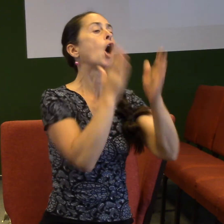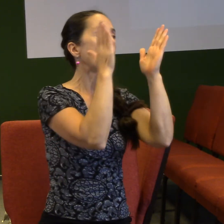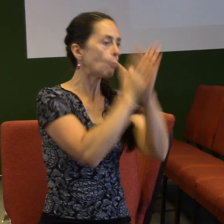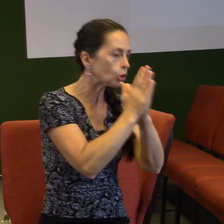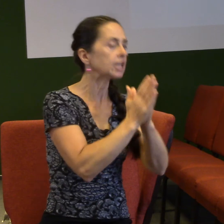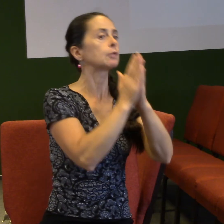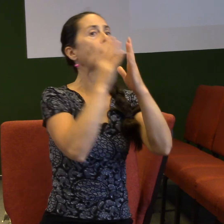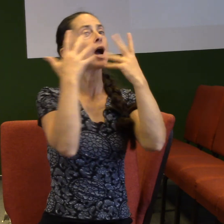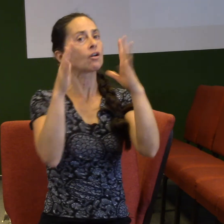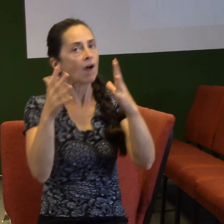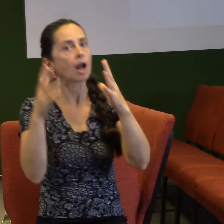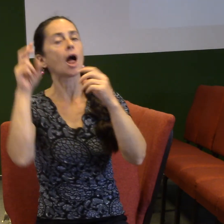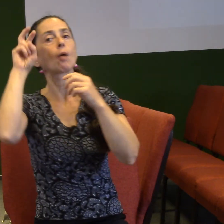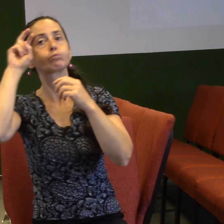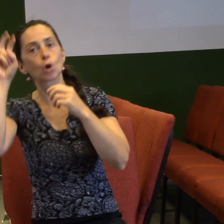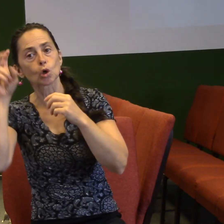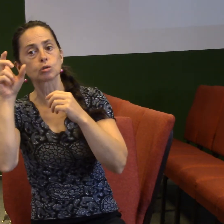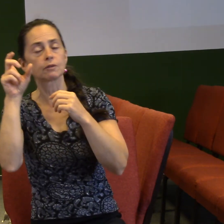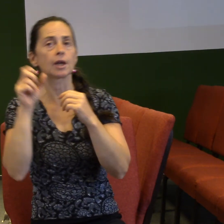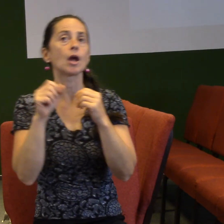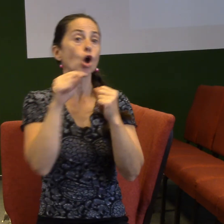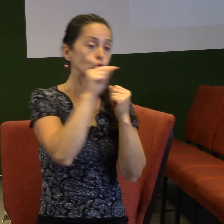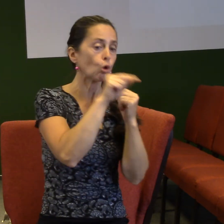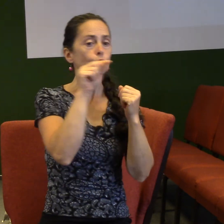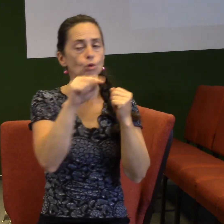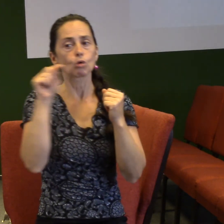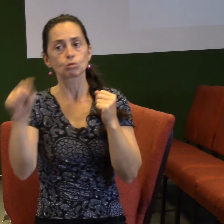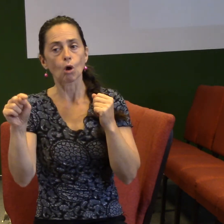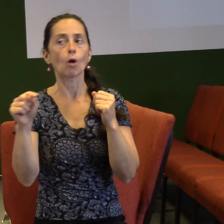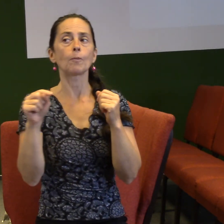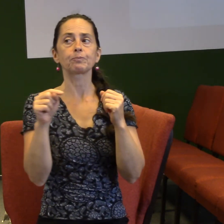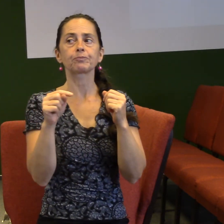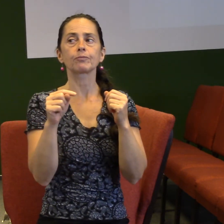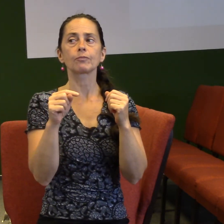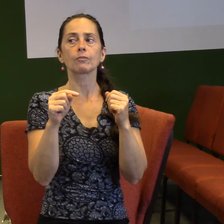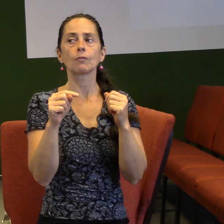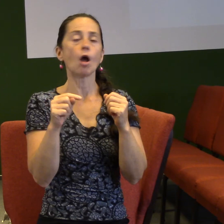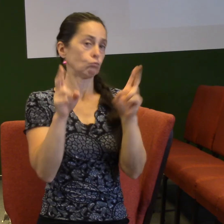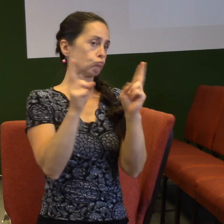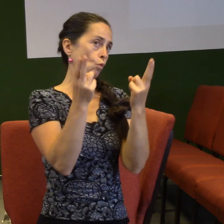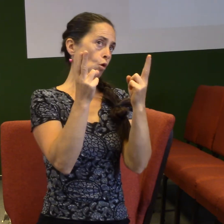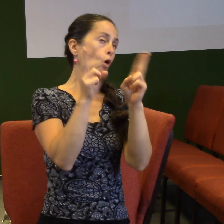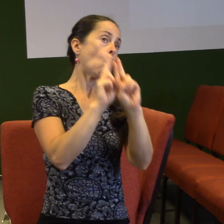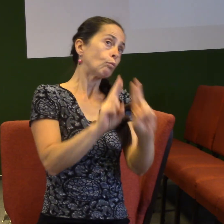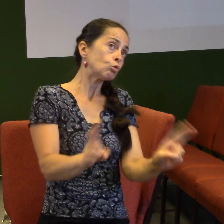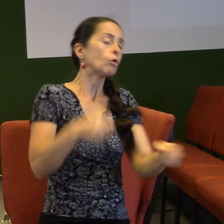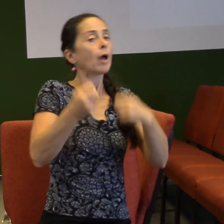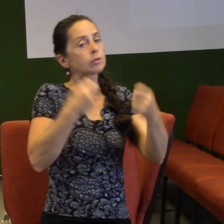jsou všechno věci, které samozřejmě můžeme udělat ze své vlastní síly, že jo? Samozřejmě, že